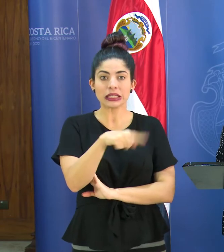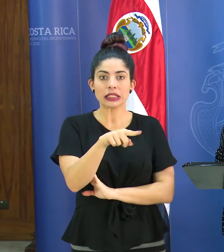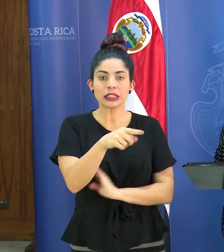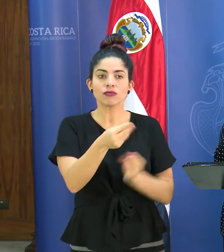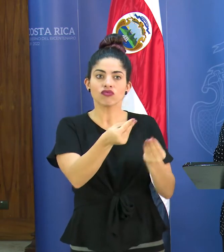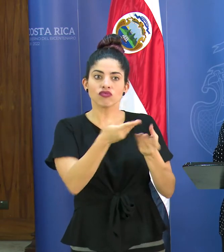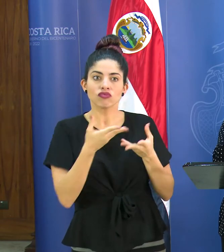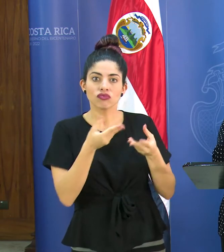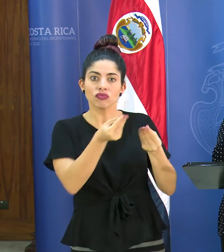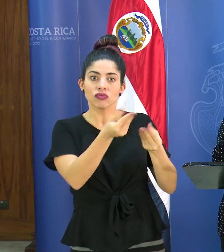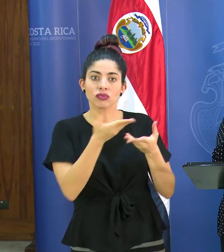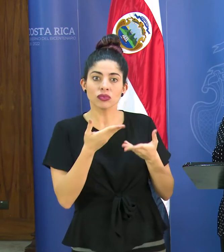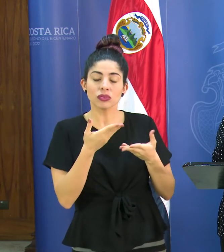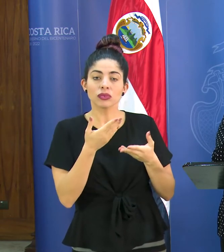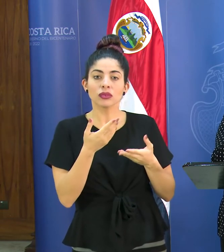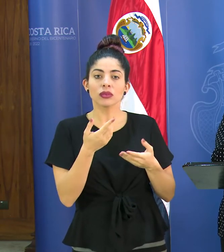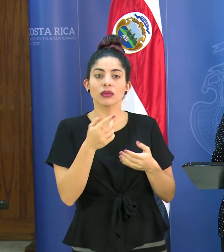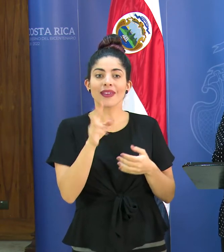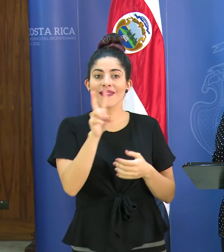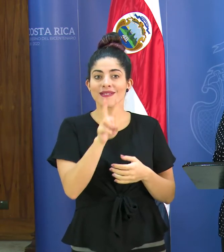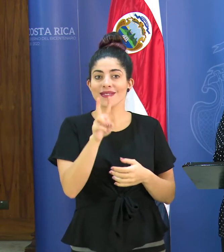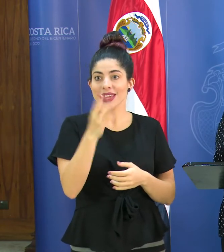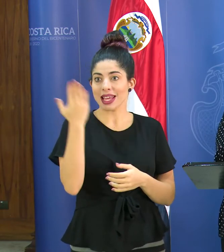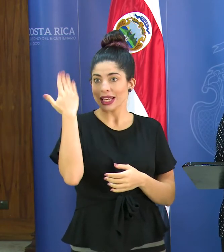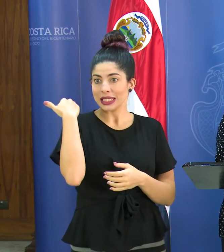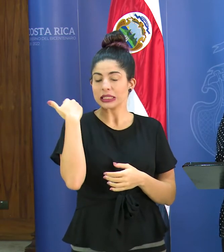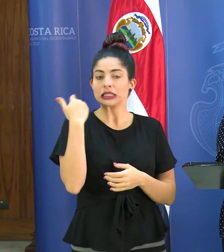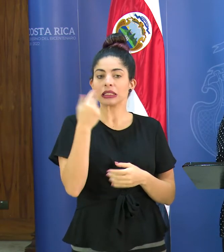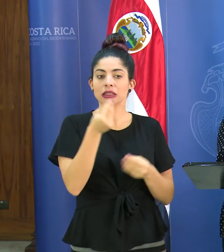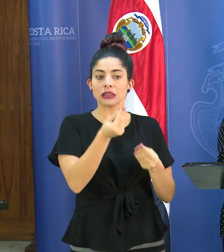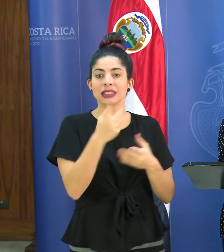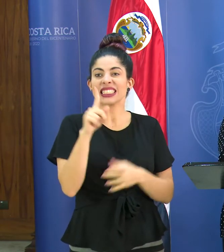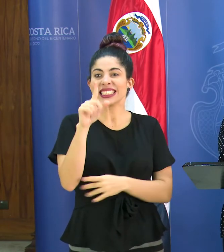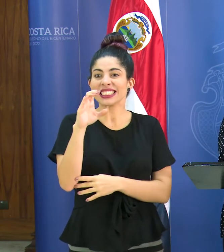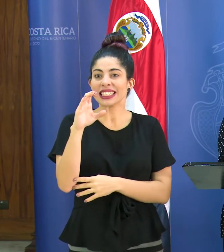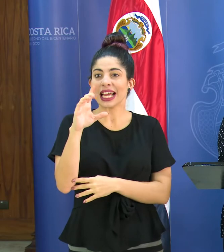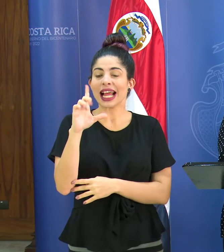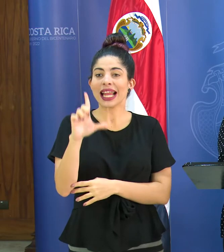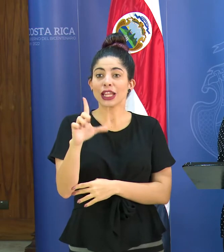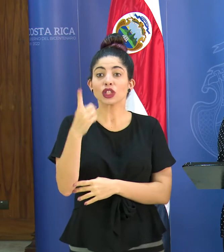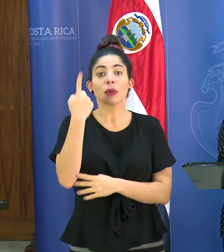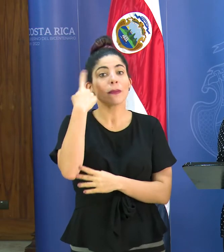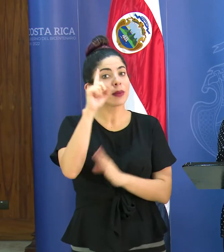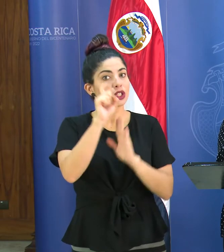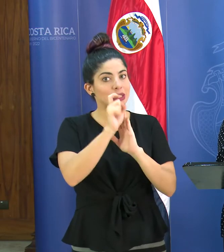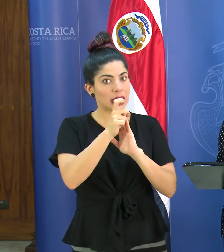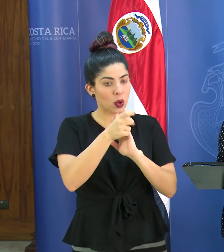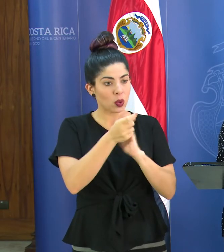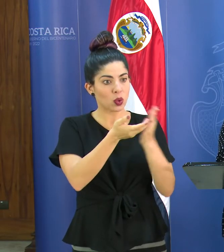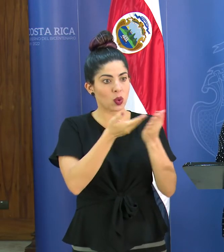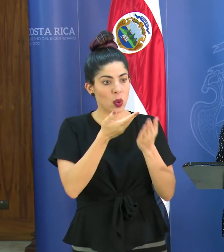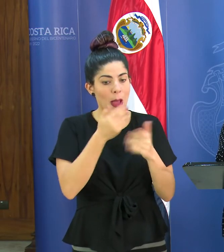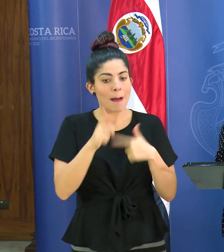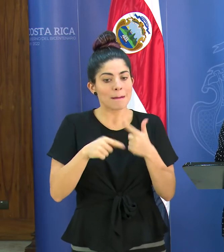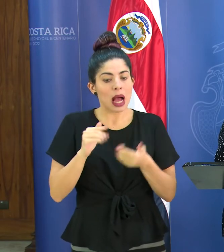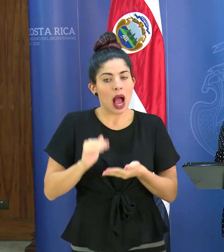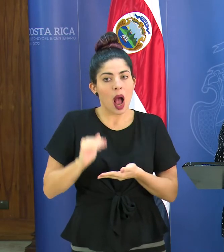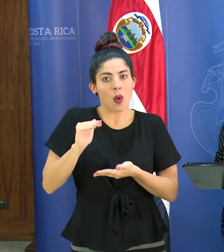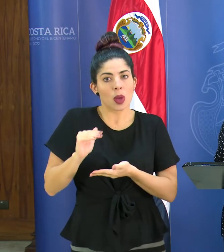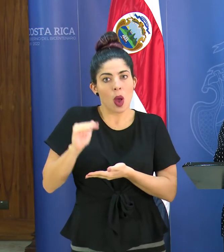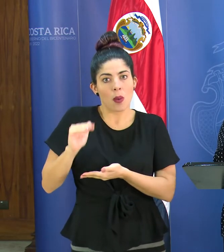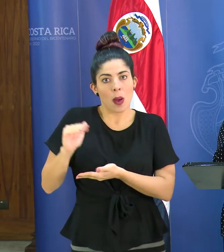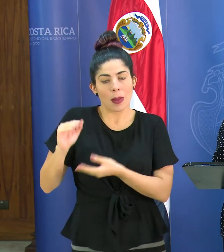suministrando a partir del viernes es 100 litros por segundo y vamos ir en aumento con